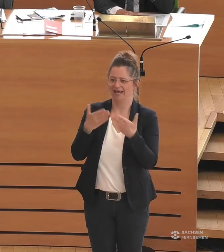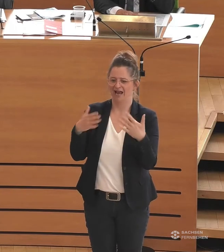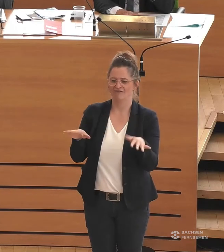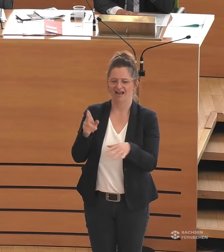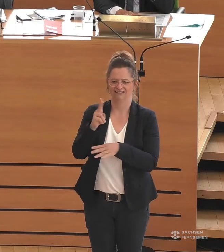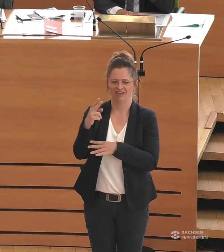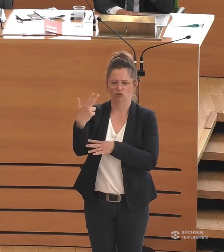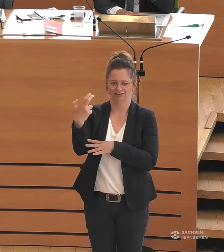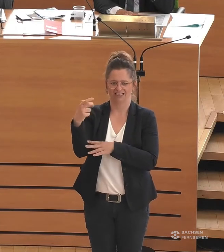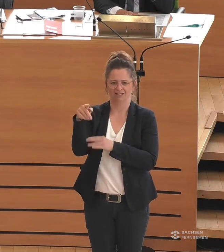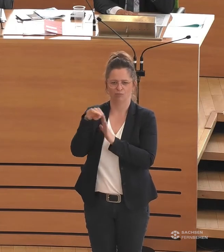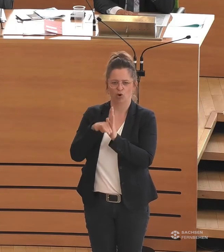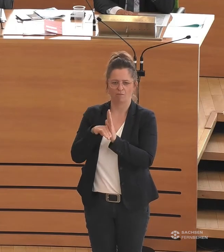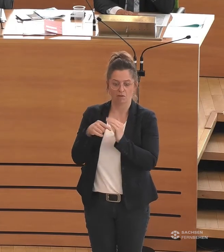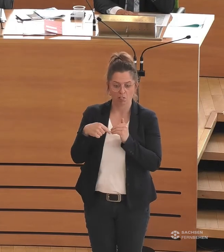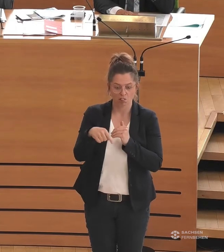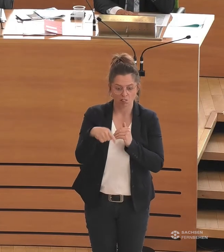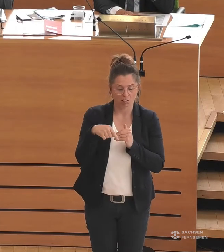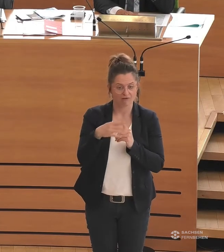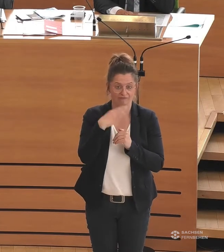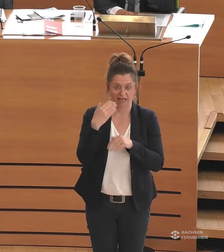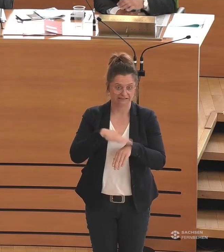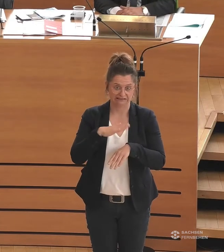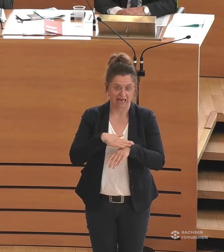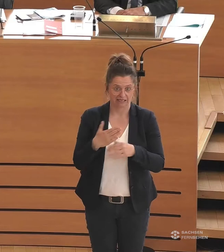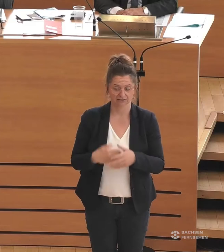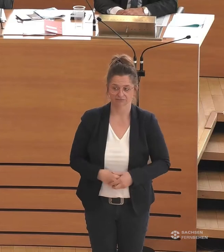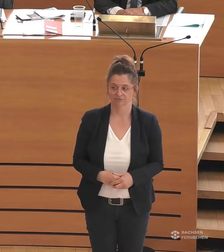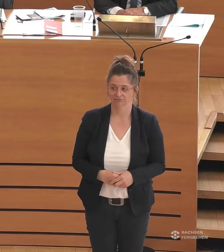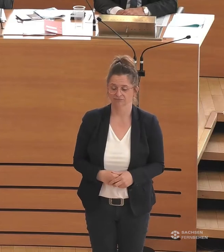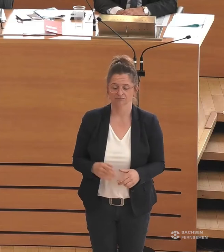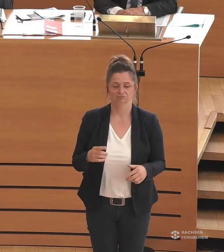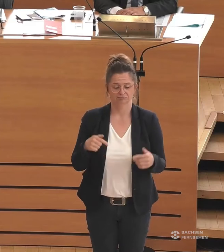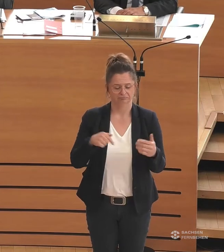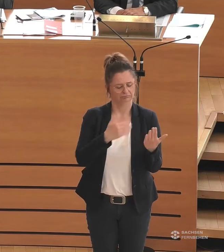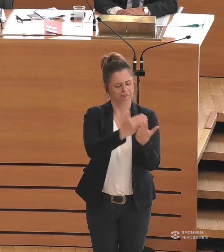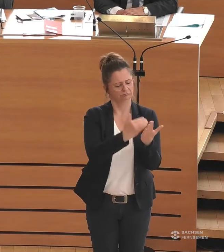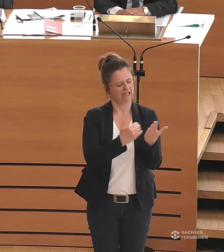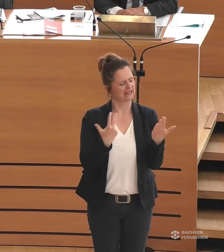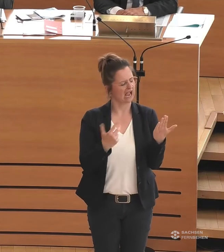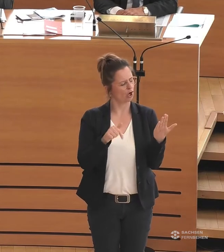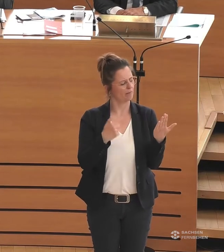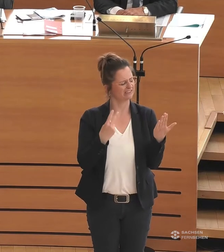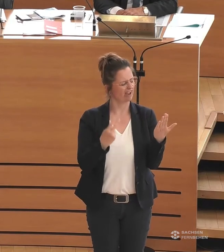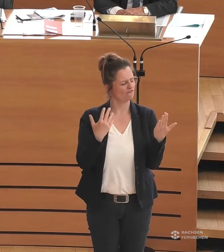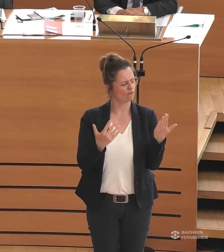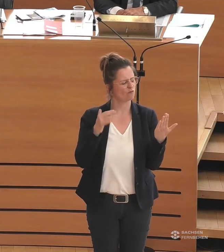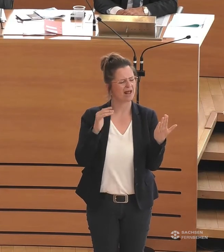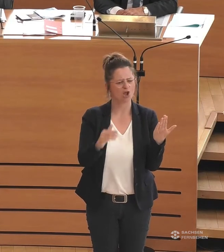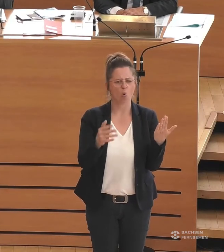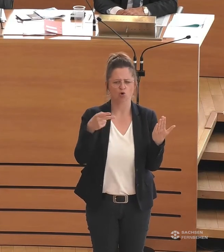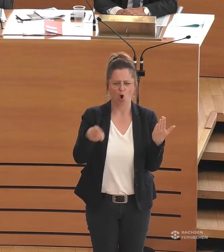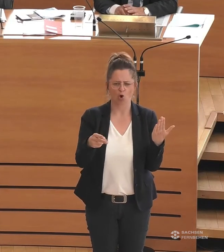Bis dahin ist nicht mehr viel Zeit. Hier stehen, ich nenne mal ein Zahlen, 3,25 Millionen Euro